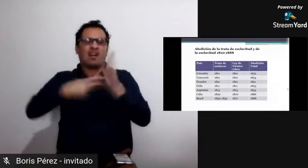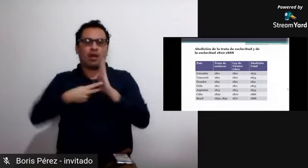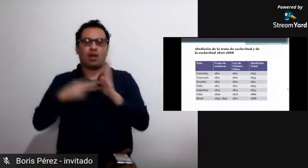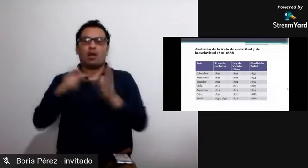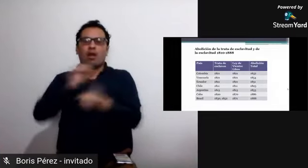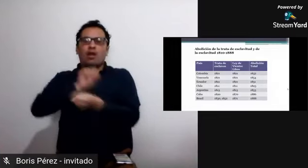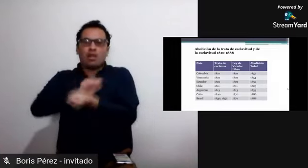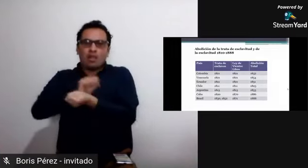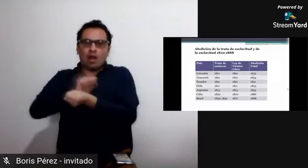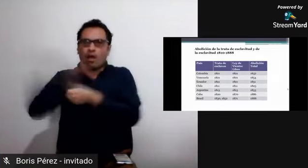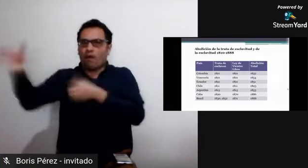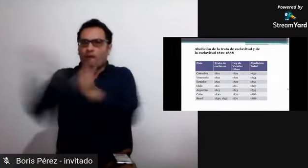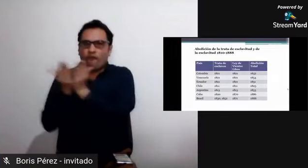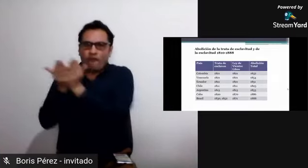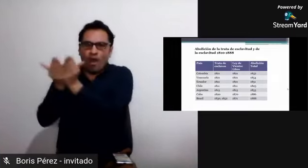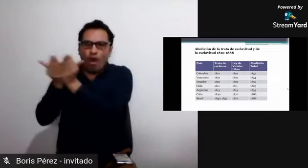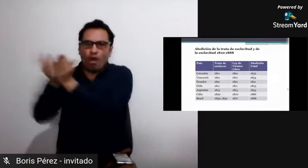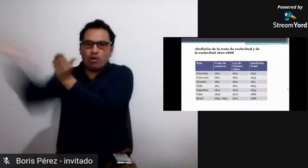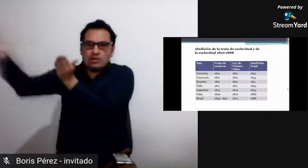1821.